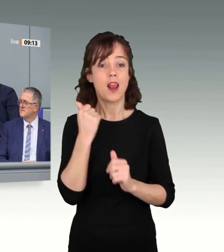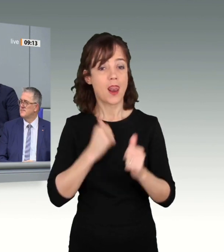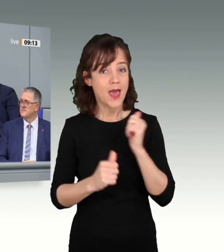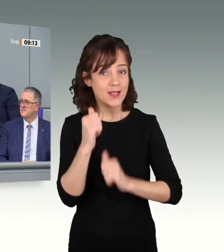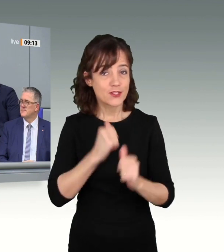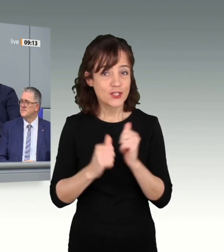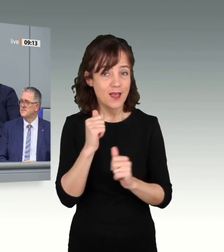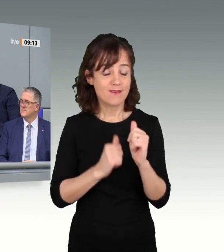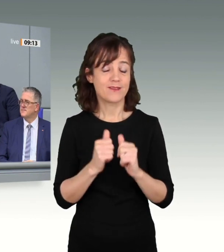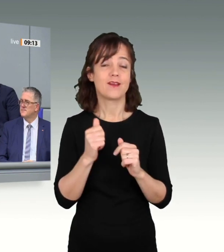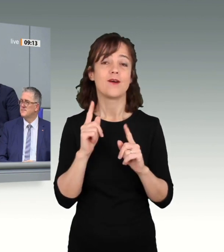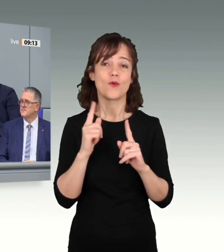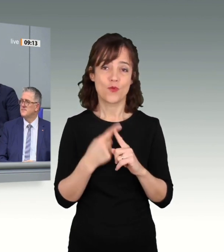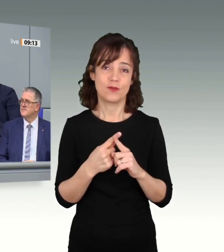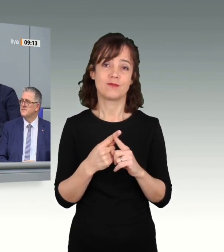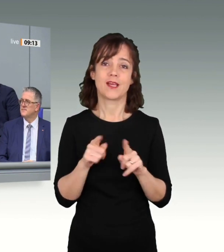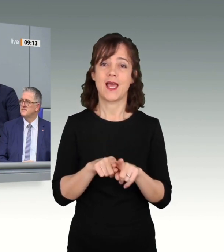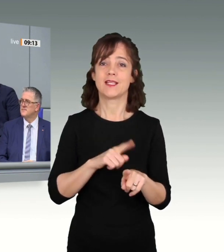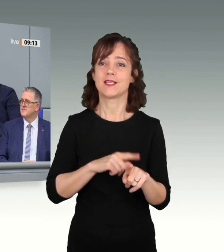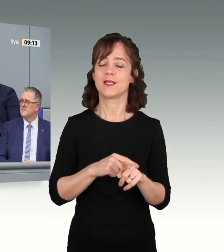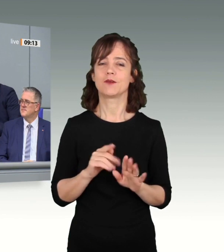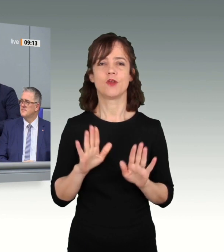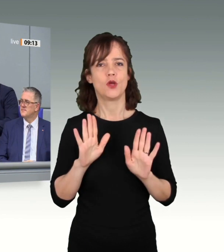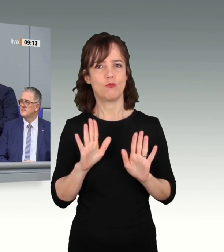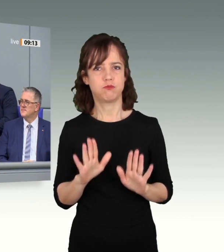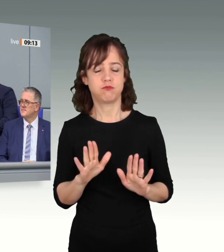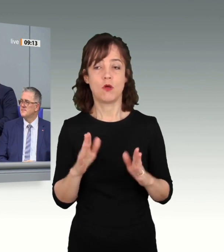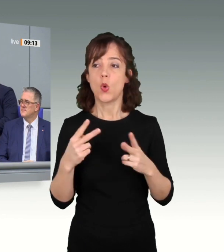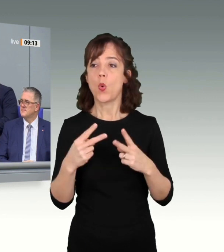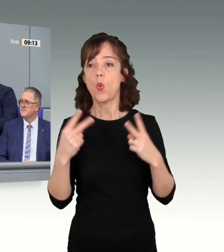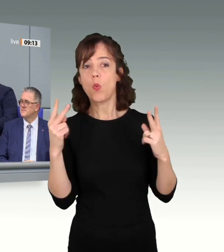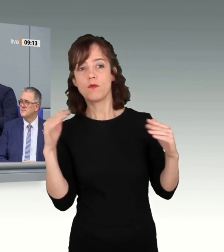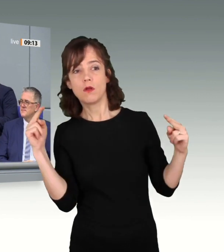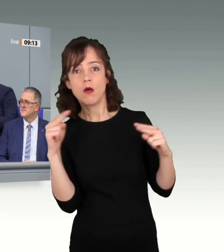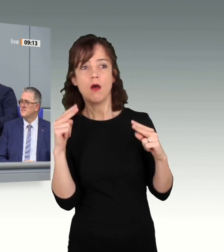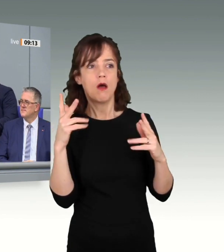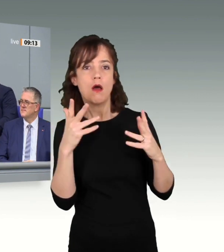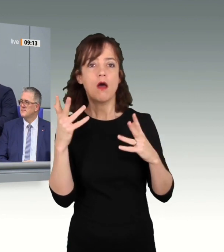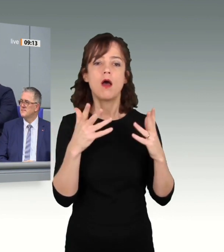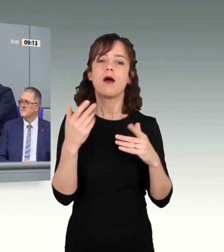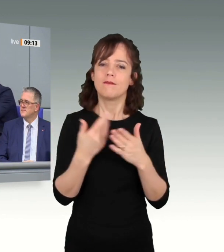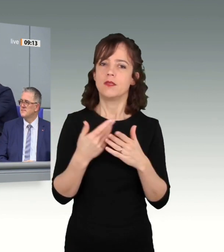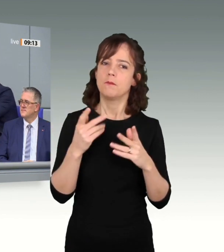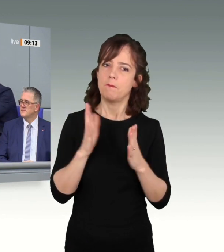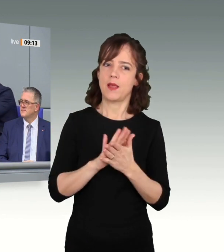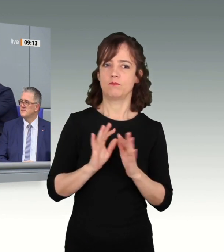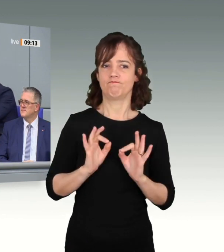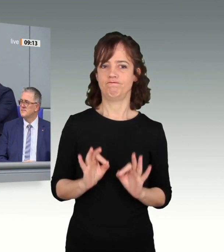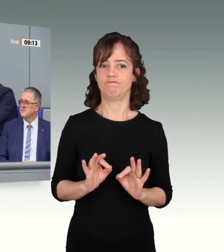aber auch mit der Gelassenheit, die einer erregten Öffentlichkeit Beispiel geben könnte. Zitat Ende.